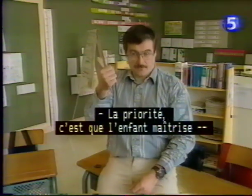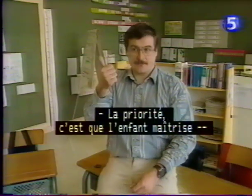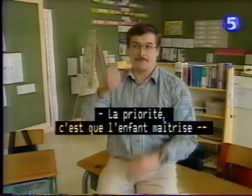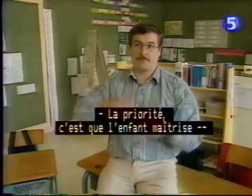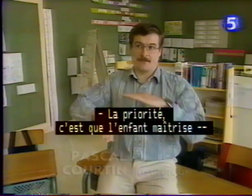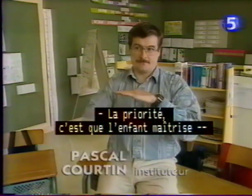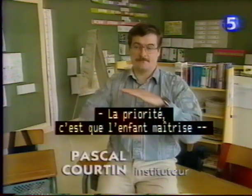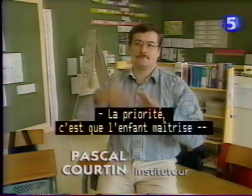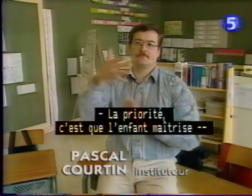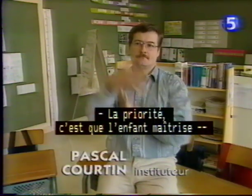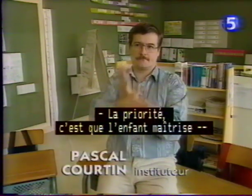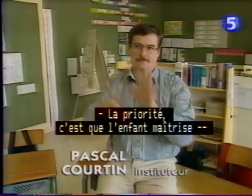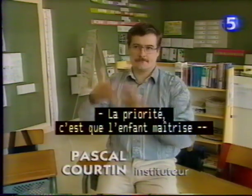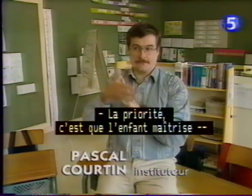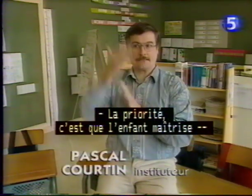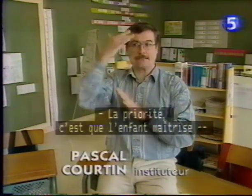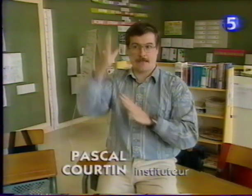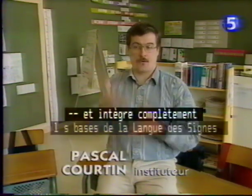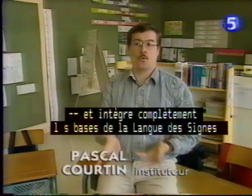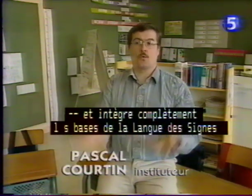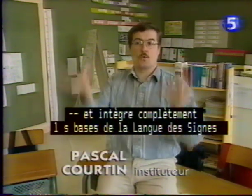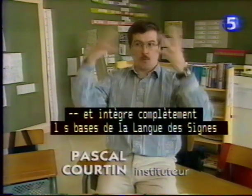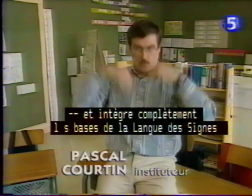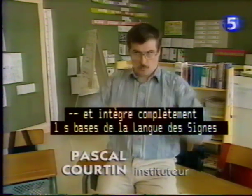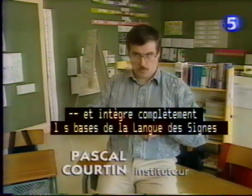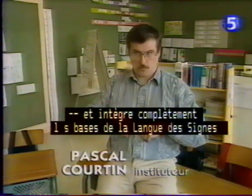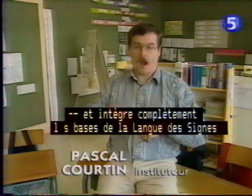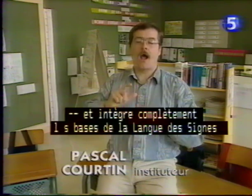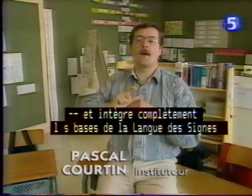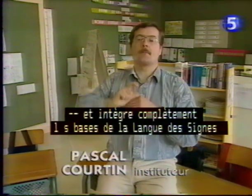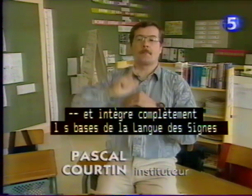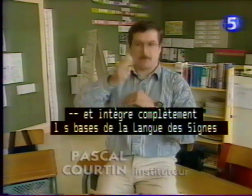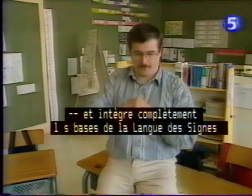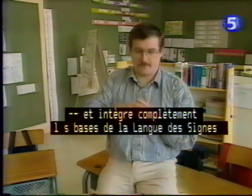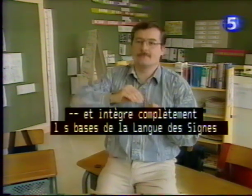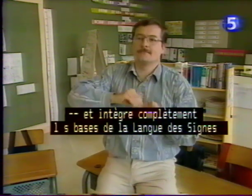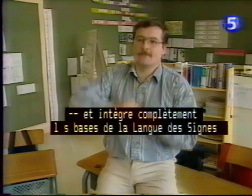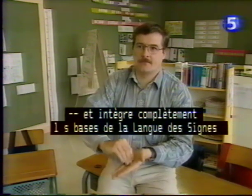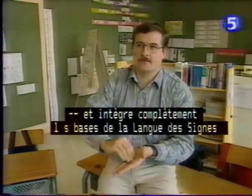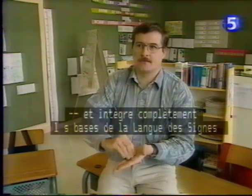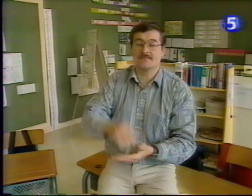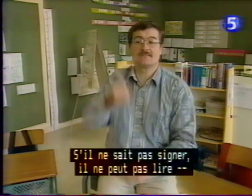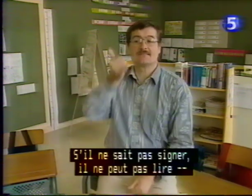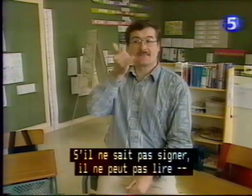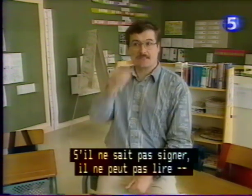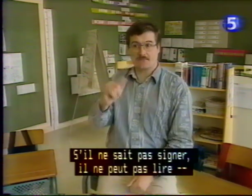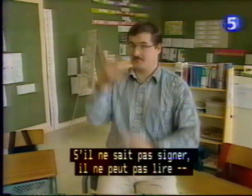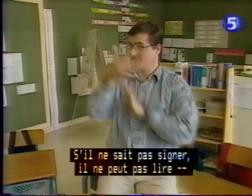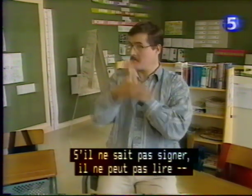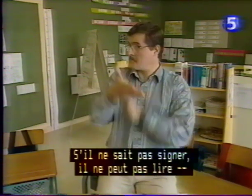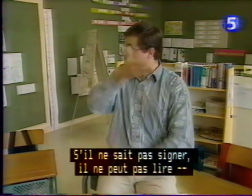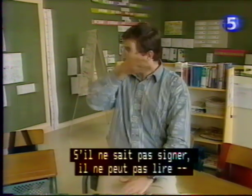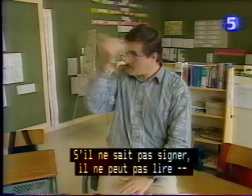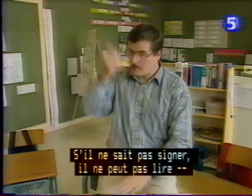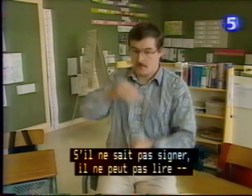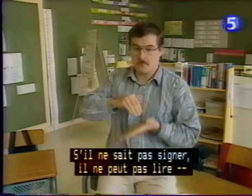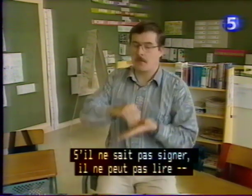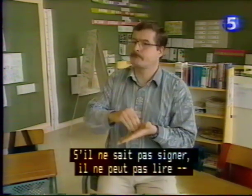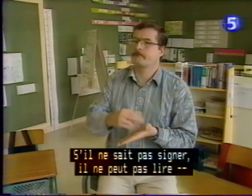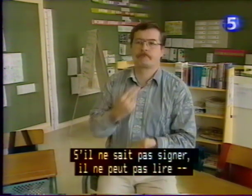La priorité, c'est que l'enfant maîtrise et intègre complètement les bases de la langue des signes. S'il ne sait pas signer, il ne peut pas lire puisqu